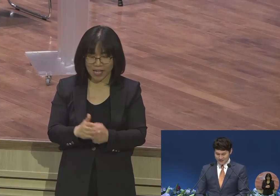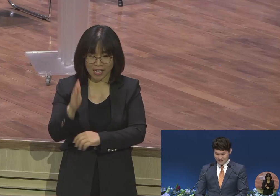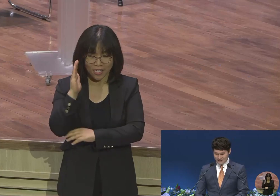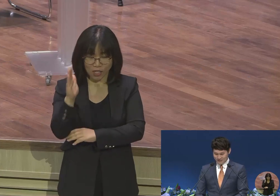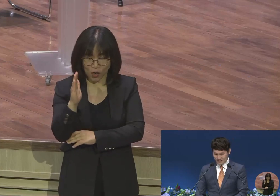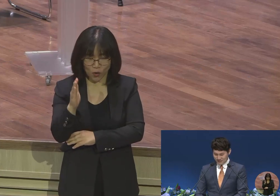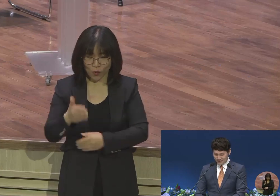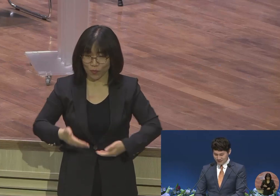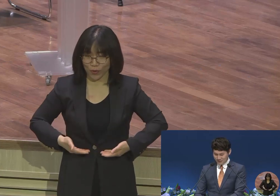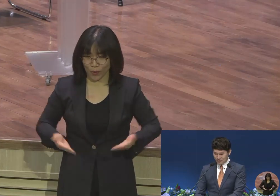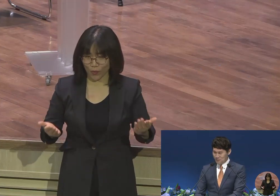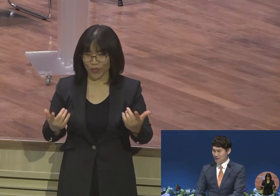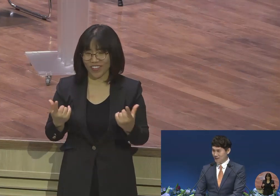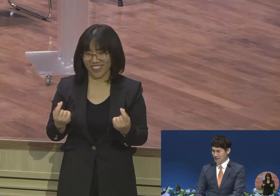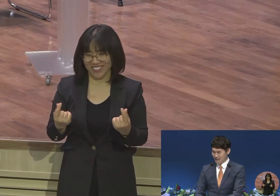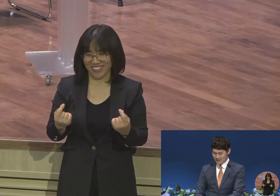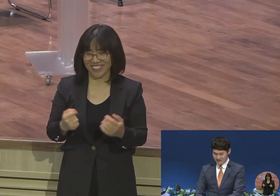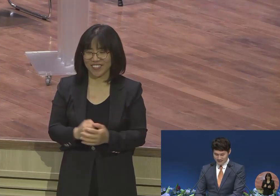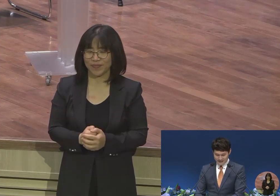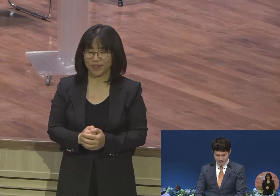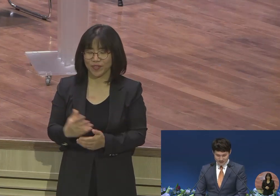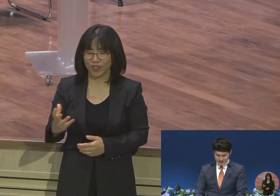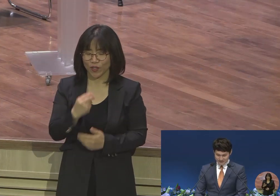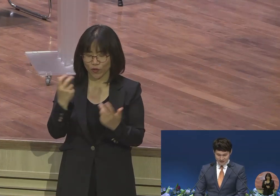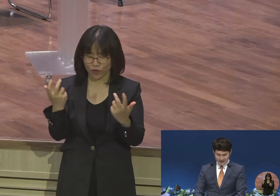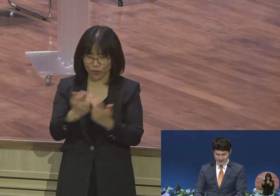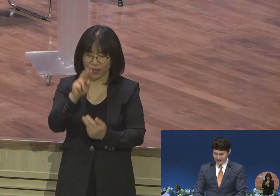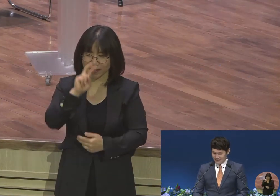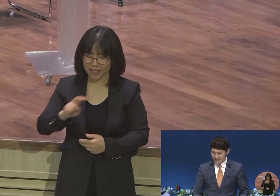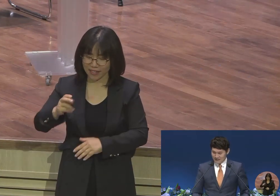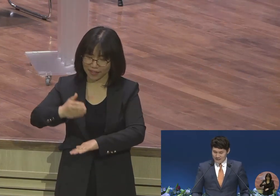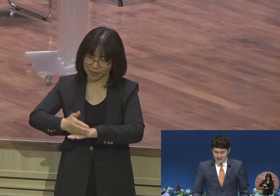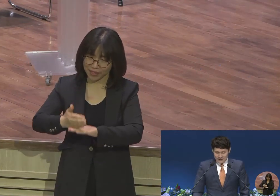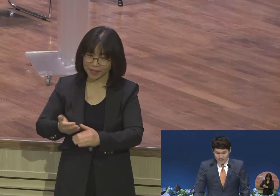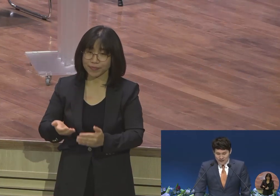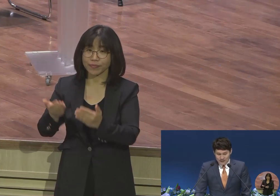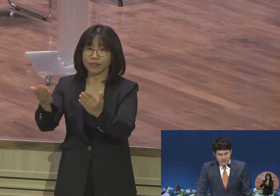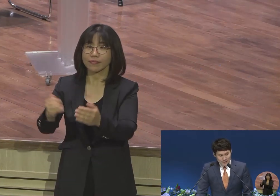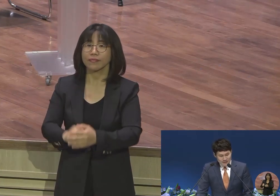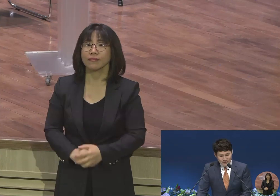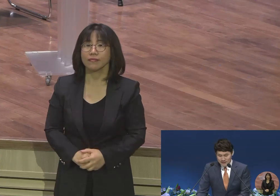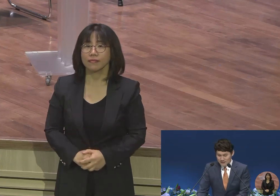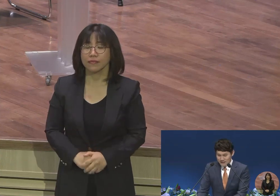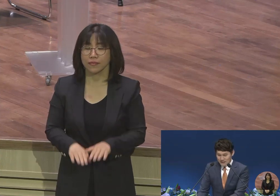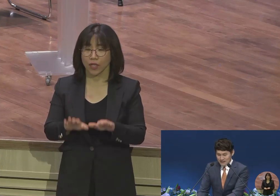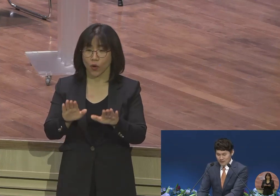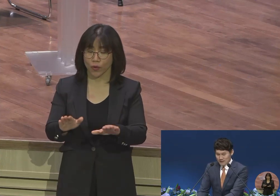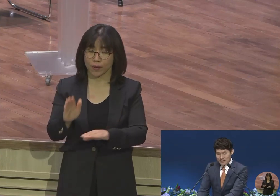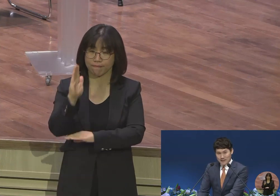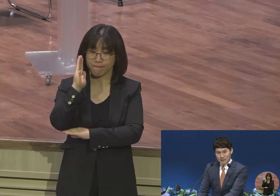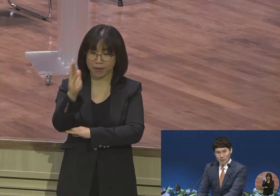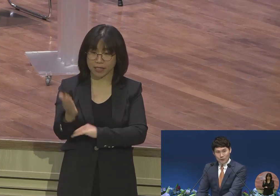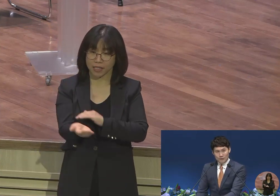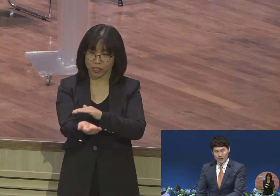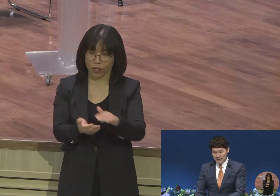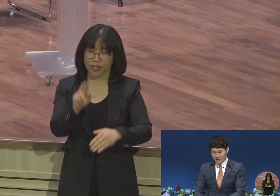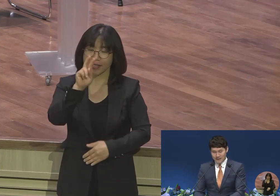믿음 있는 성령 충만한 찬양 감사를 드립니다 우리 말씀 받기 전에 잠깐 우리 찬양 올 우리 가정의